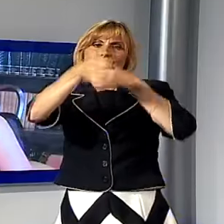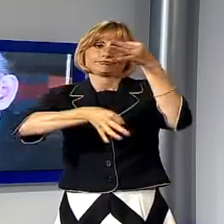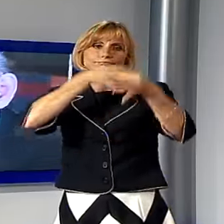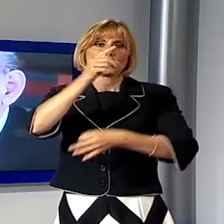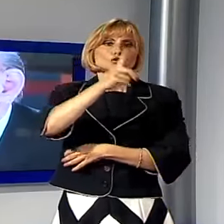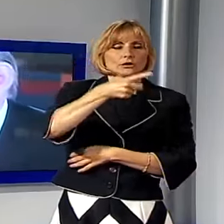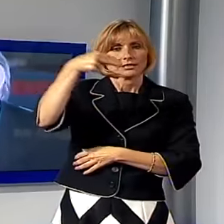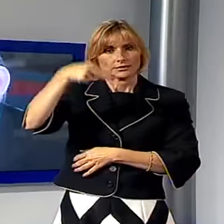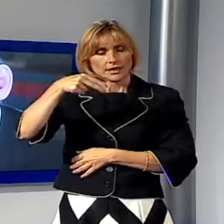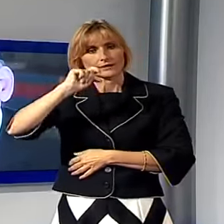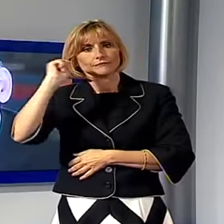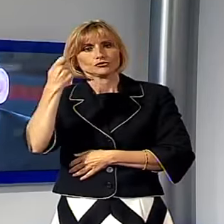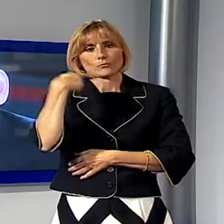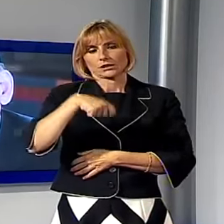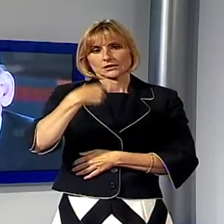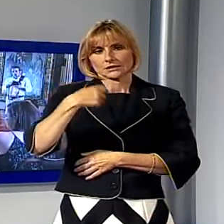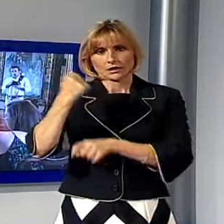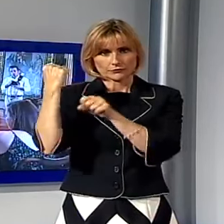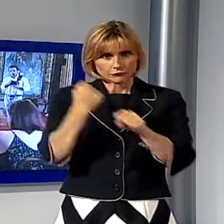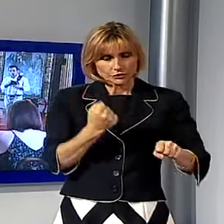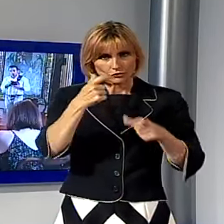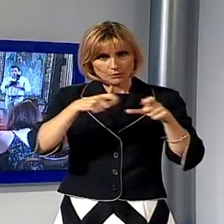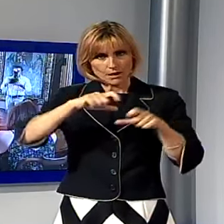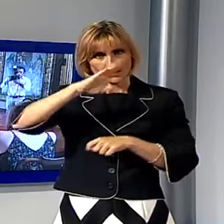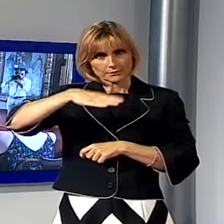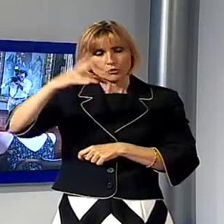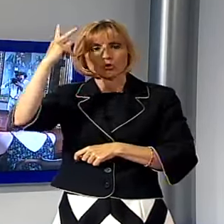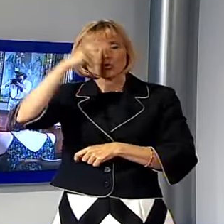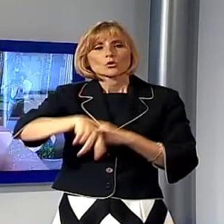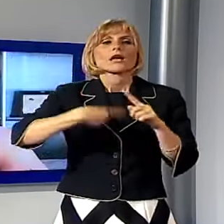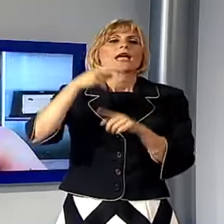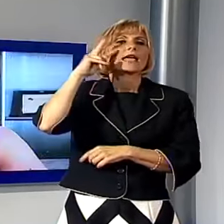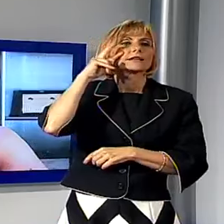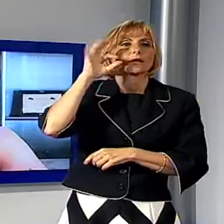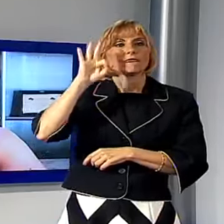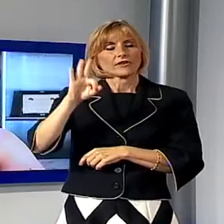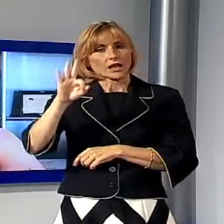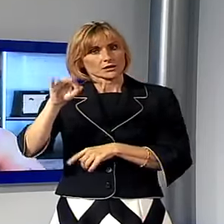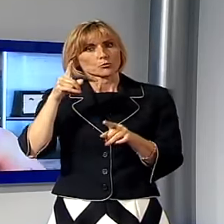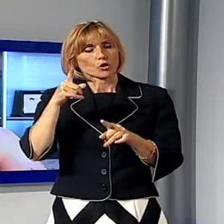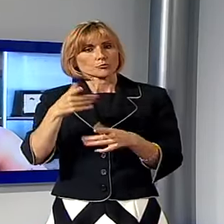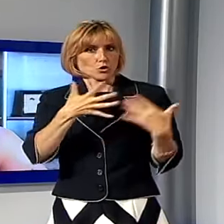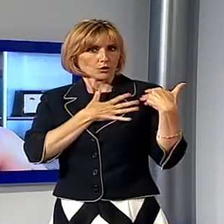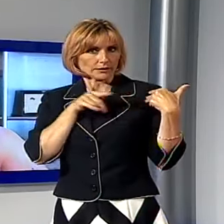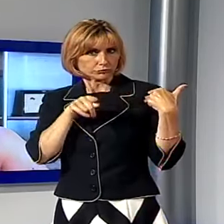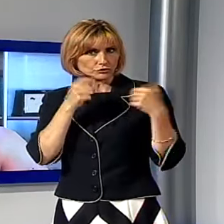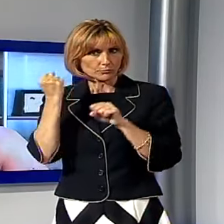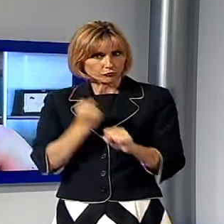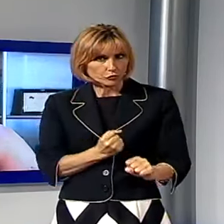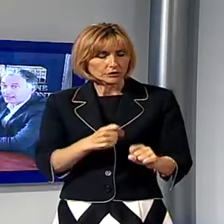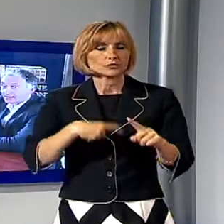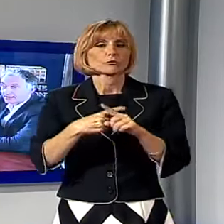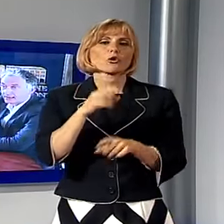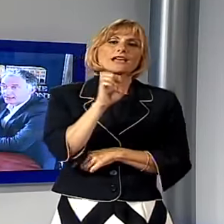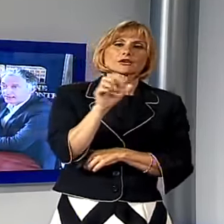Nieri vicepresidente della Fondazione Banca del Monte di Lucca Elisabeth Franchini referente del progetto per la fondazione e Enrico